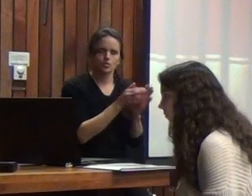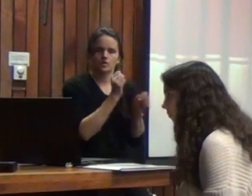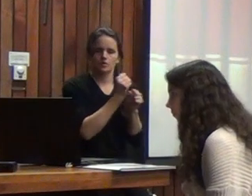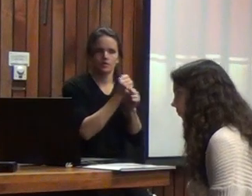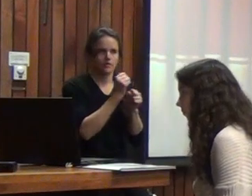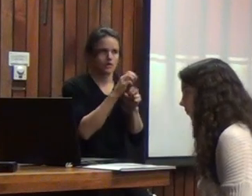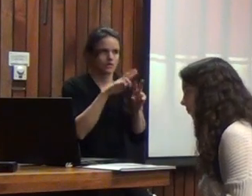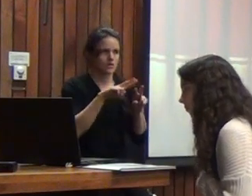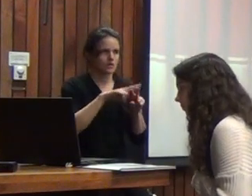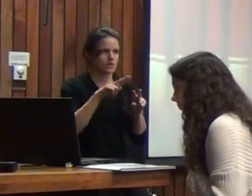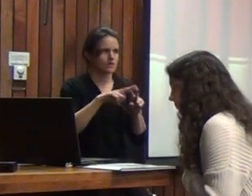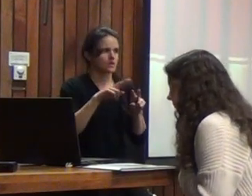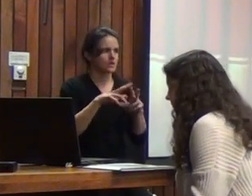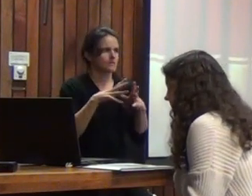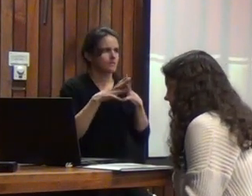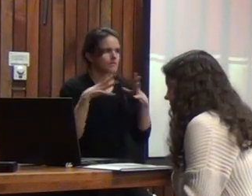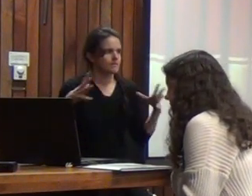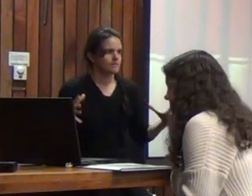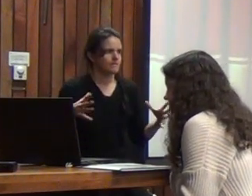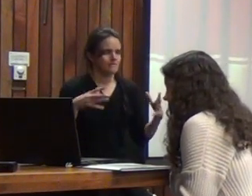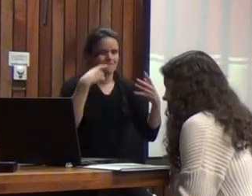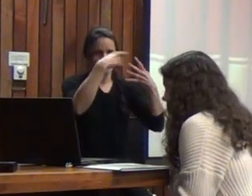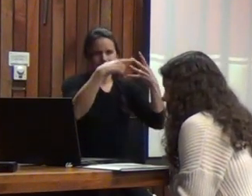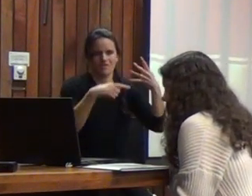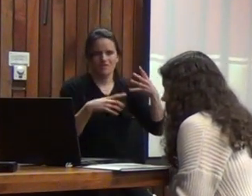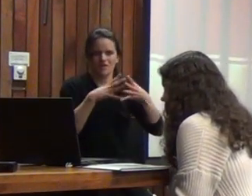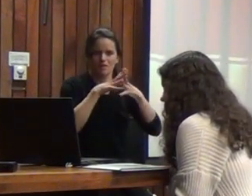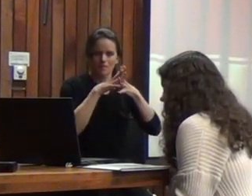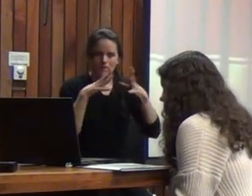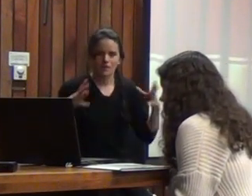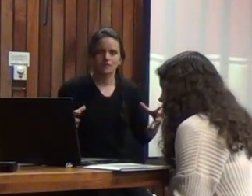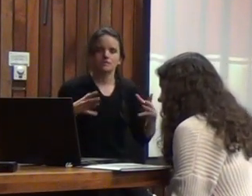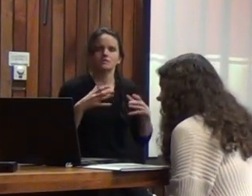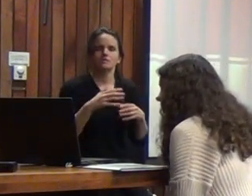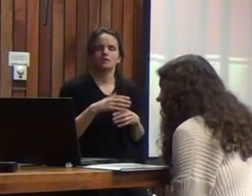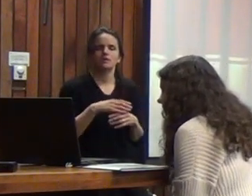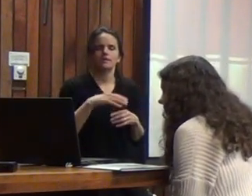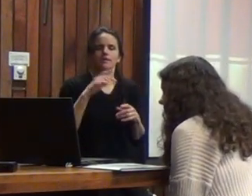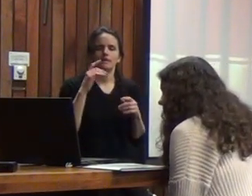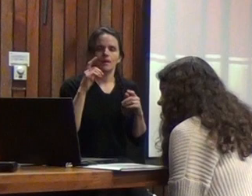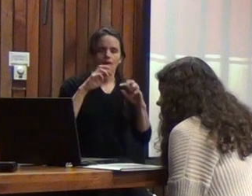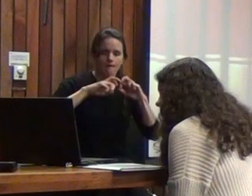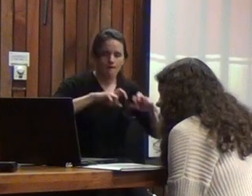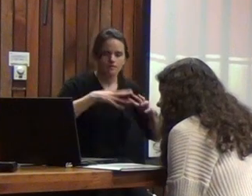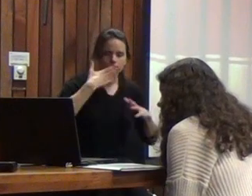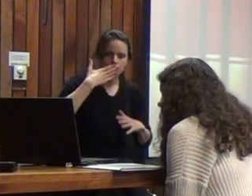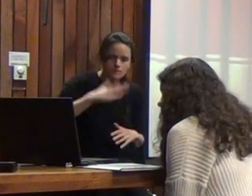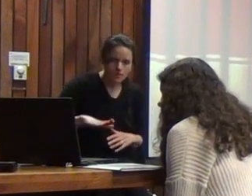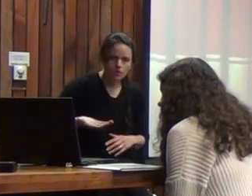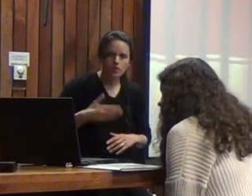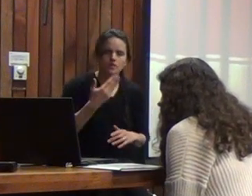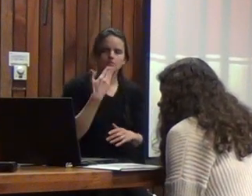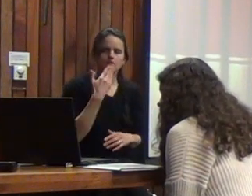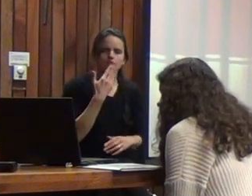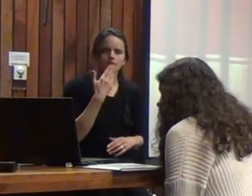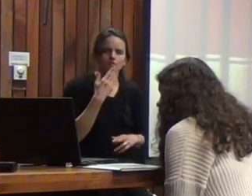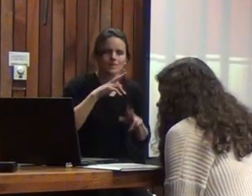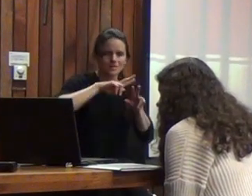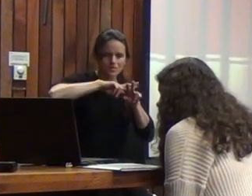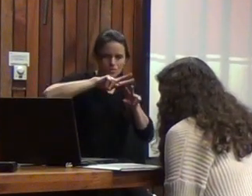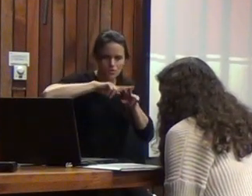esta amplia gama de factores nos puede llevar a un como ustedes mismos dicen un mayor análisis y una mayor resolución